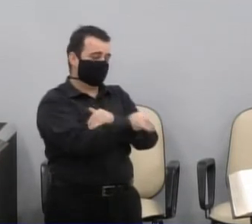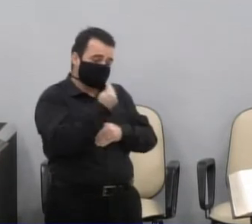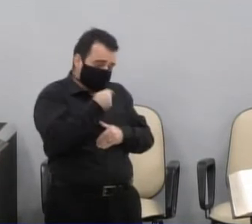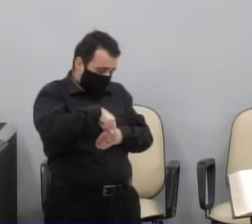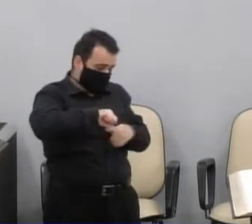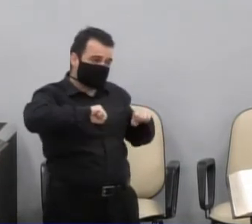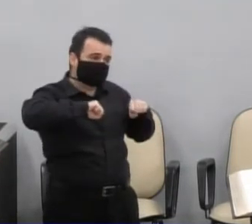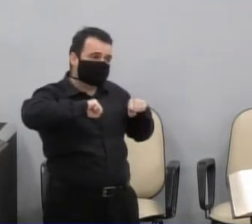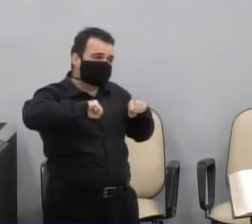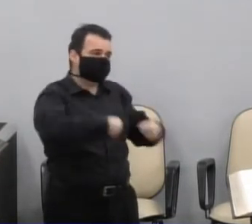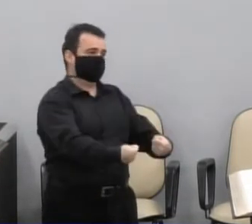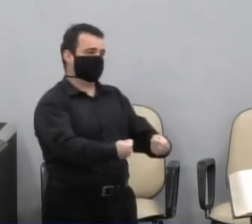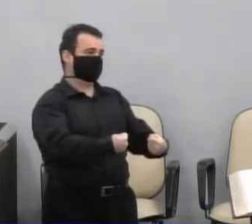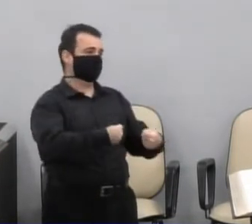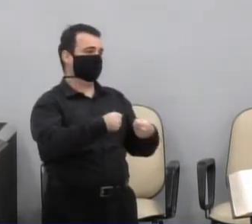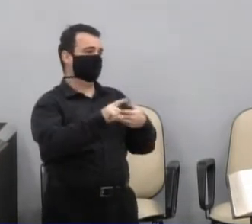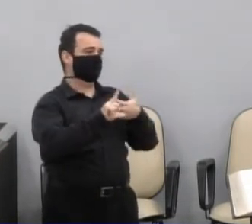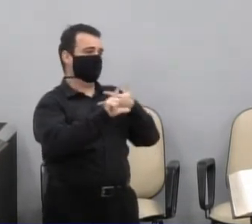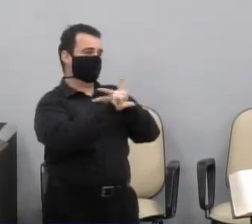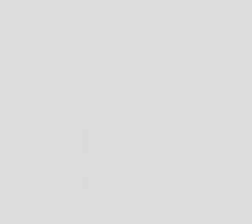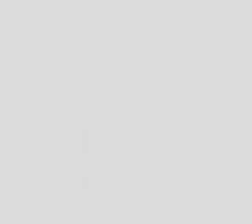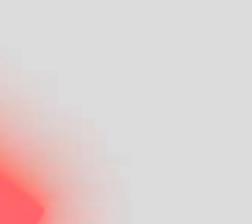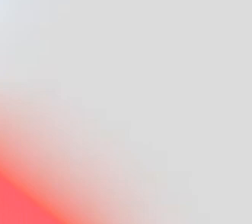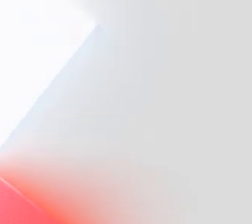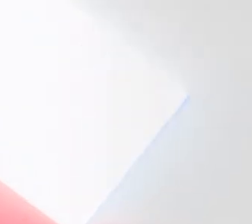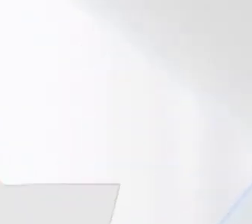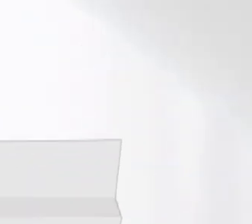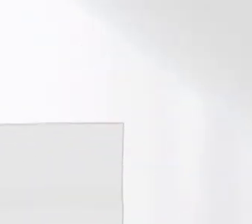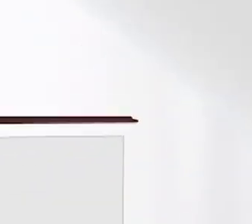mas respeitando o horário, eu me dou por satisfeito. Muito obrigado.